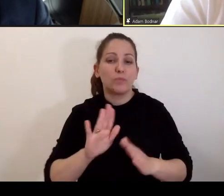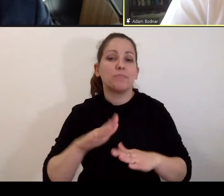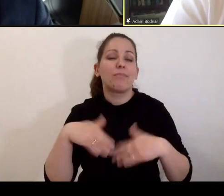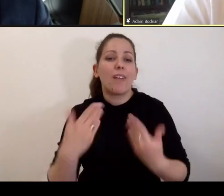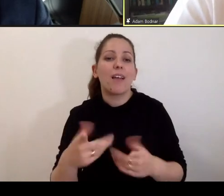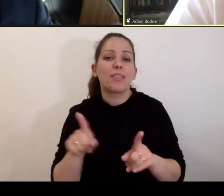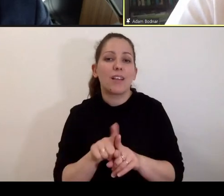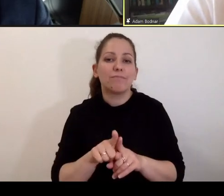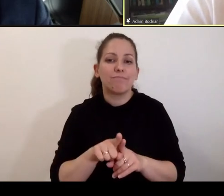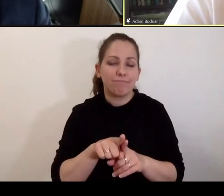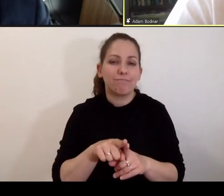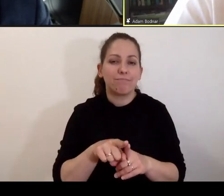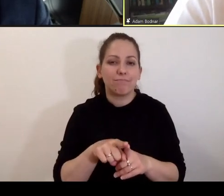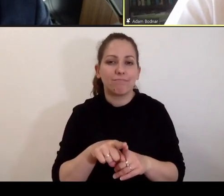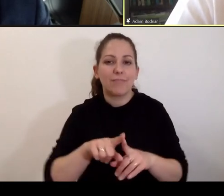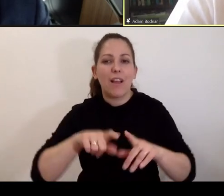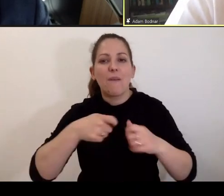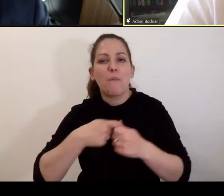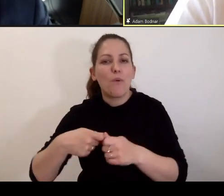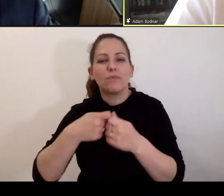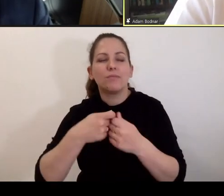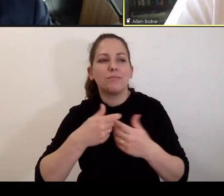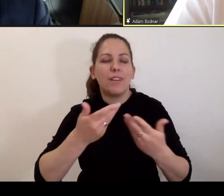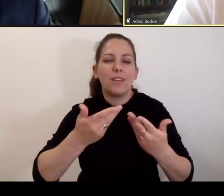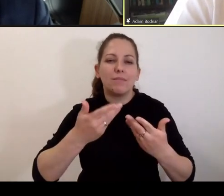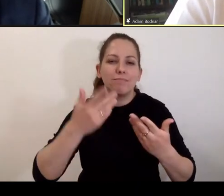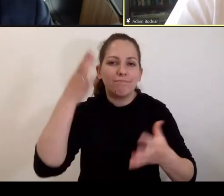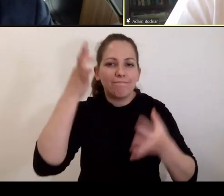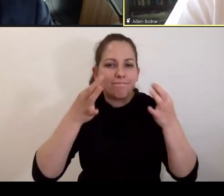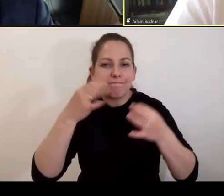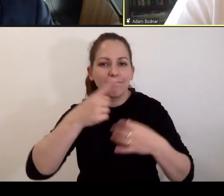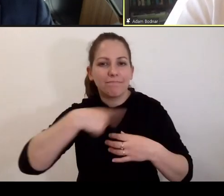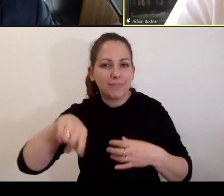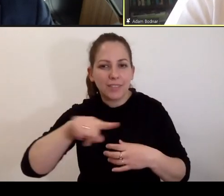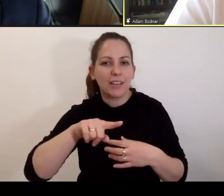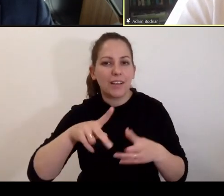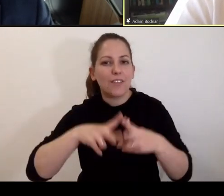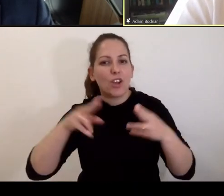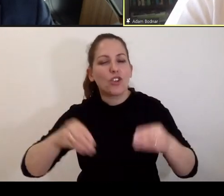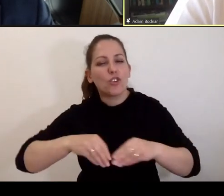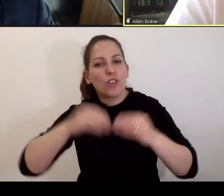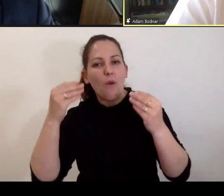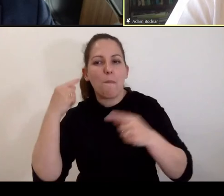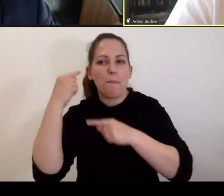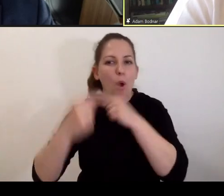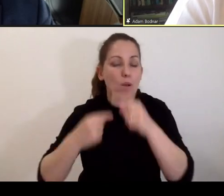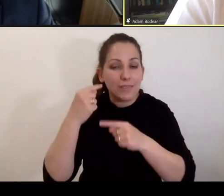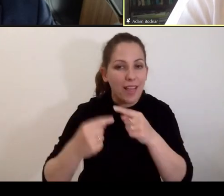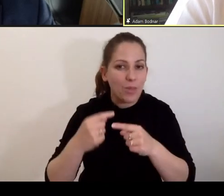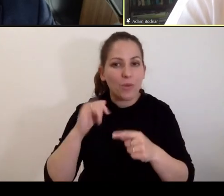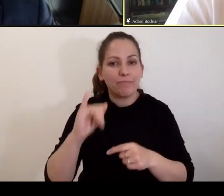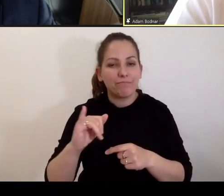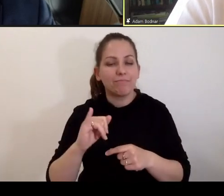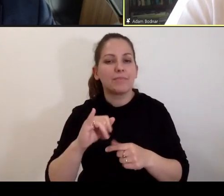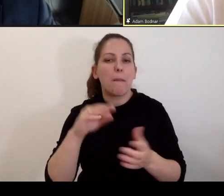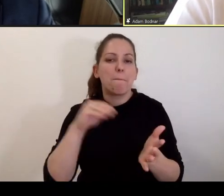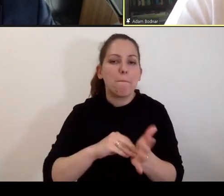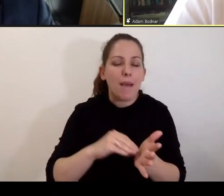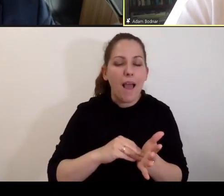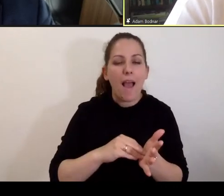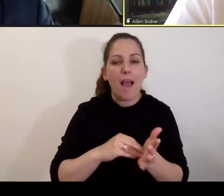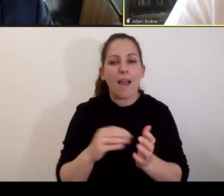takiego intelektualnego pożywienia dla samego MTK w zakresie kształtowania procedur i praktyk i